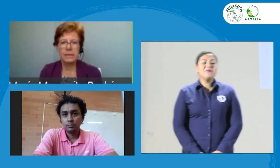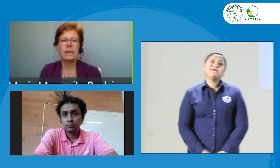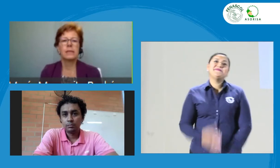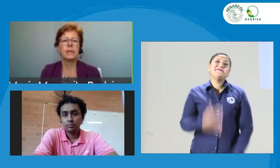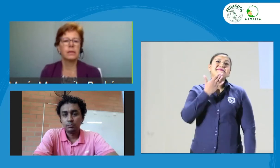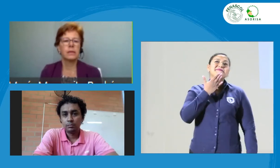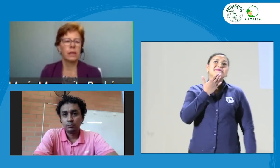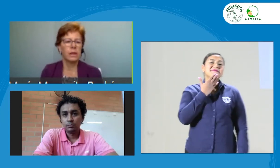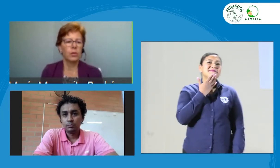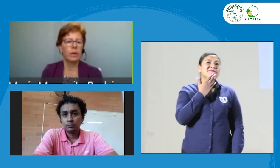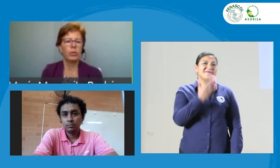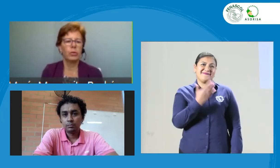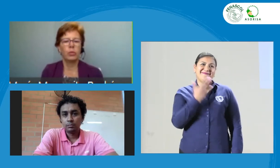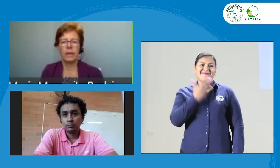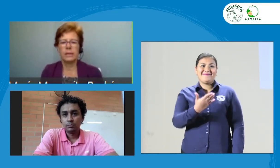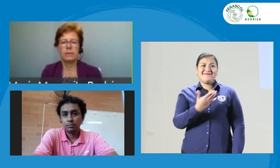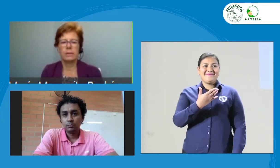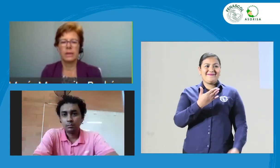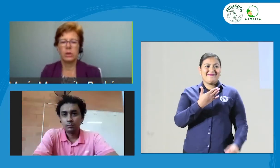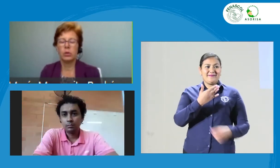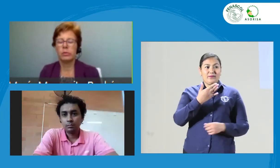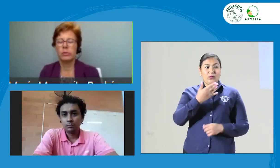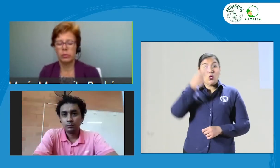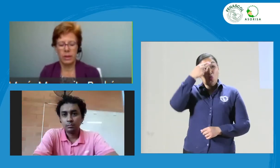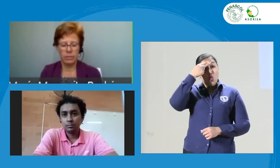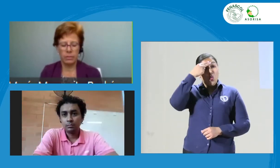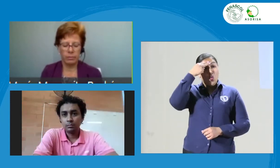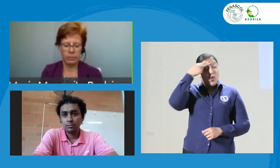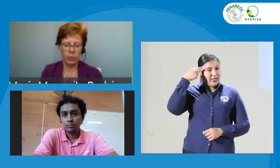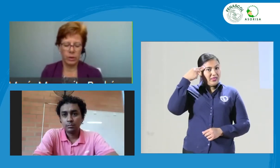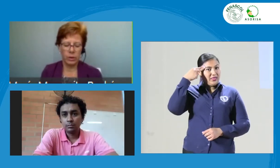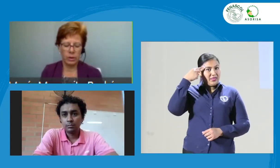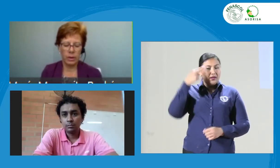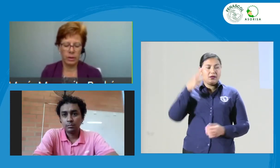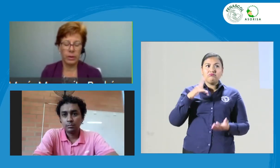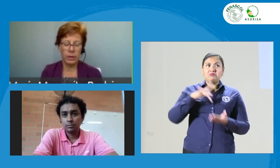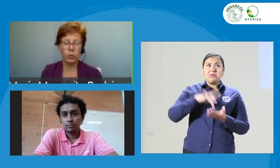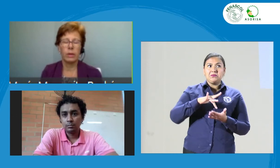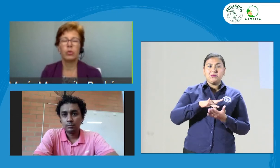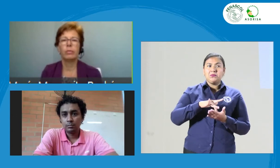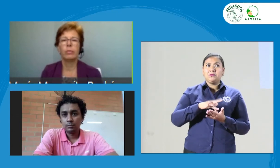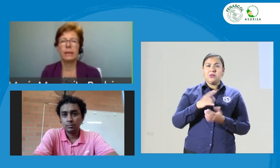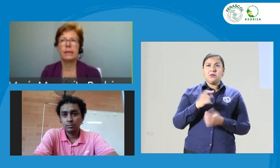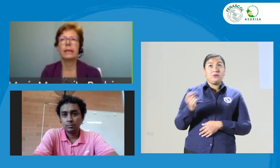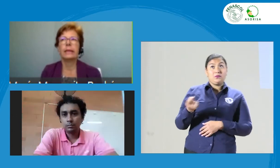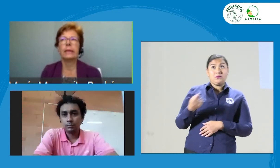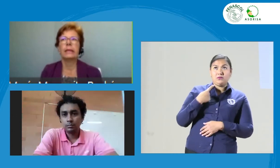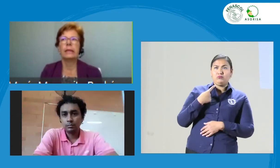Gracias, gracias Julián por tu participación. Una pregunta muy válida.